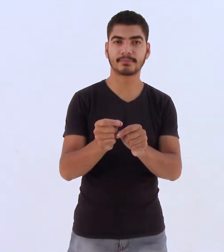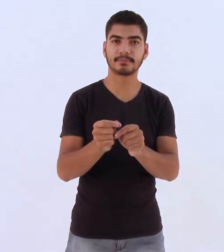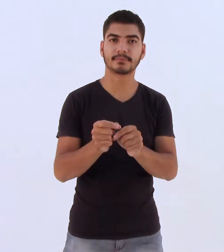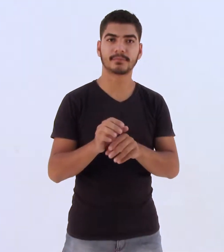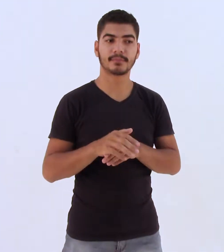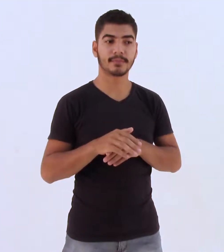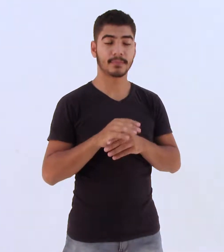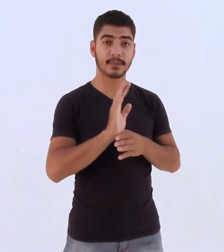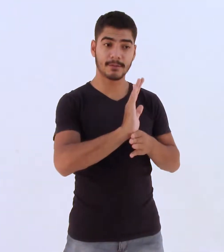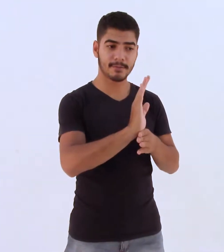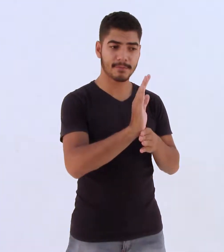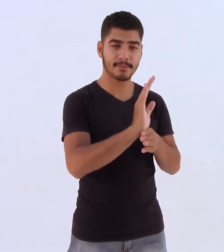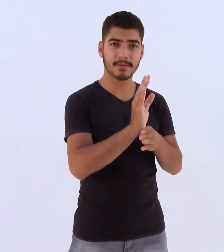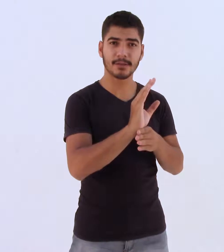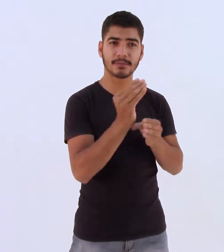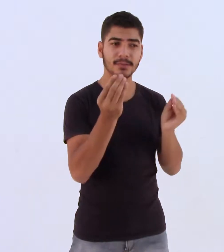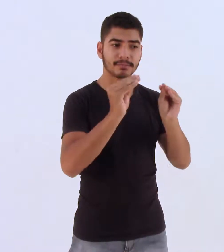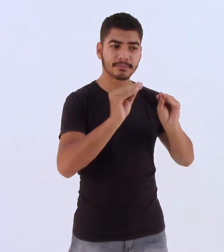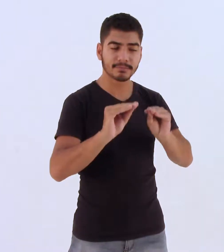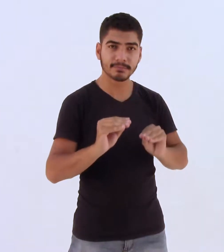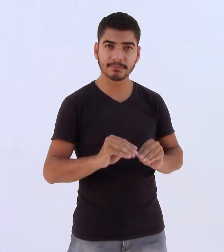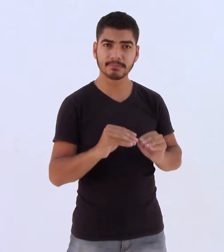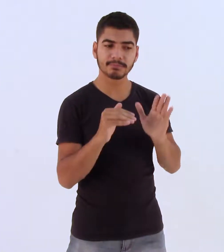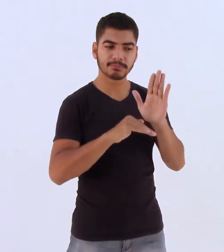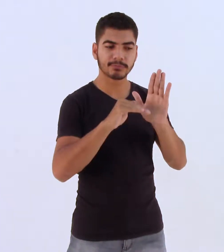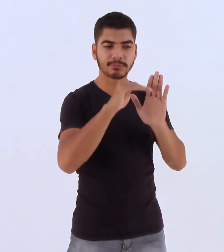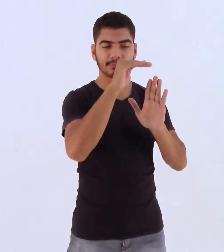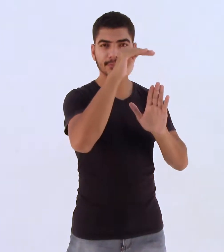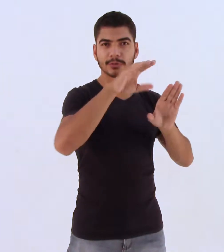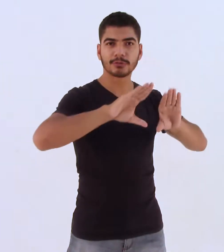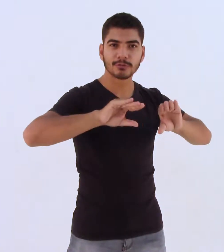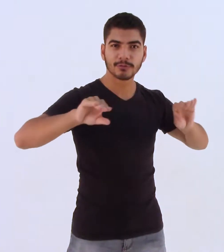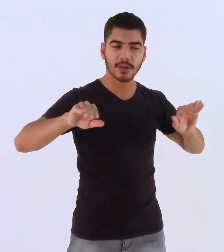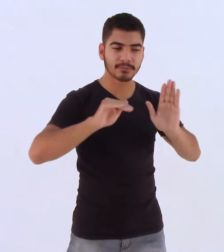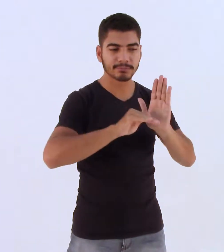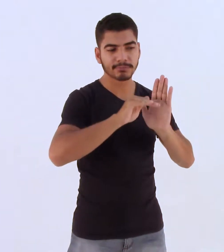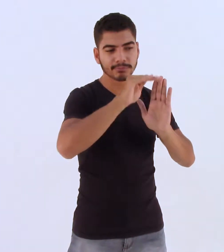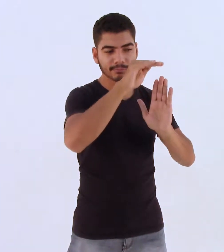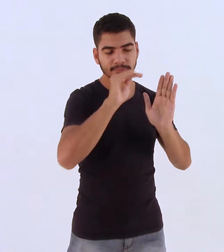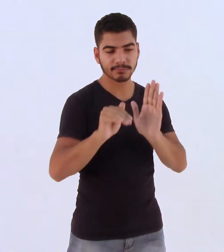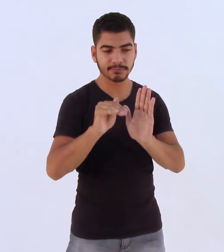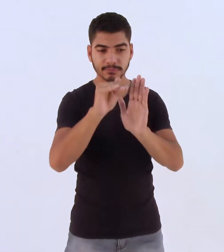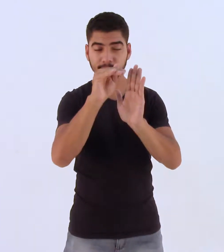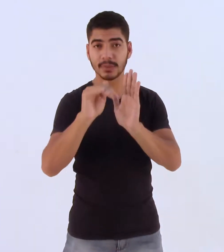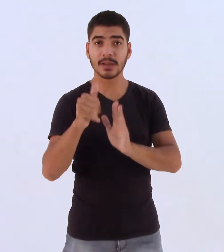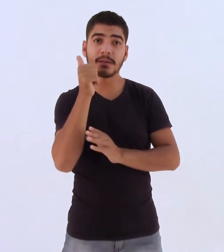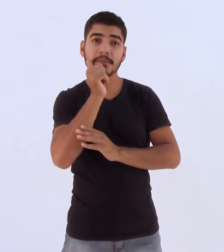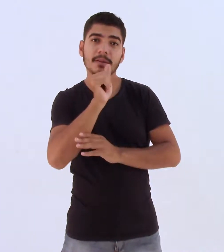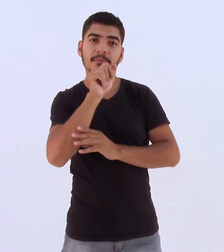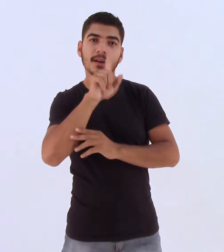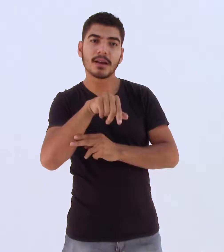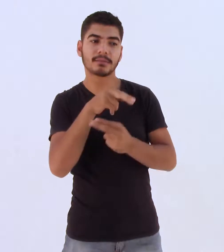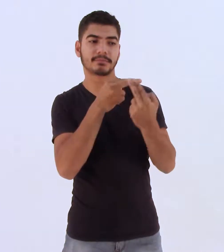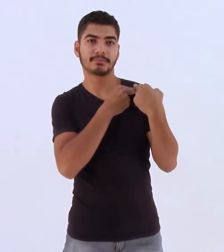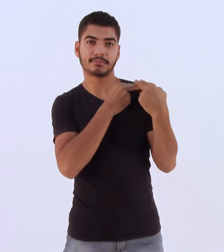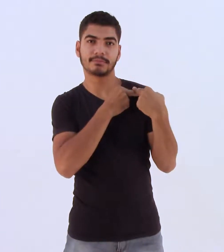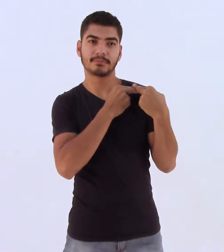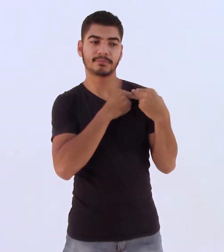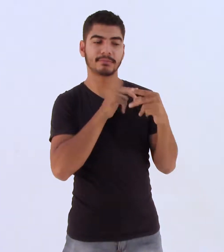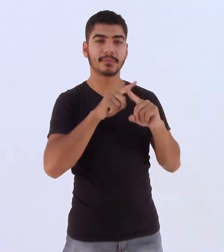medida que os filmes são colocados em pilha sobre o sofá, o cinéfilo explica que sua mãe foi o principal infância. Em meio a um lapso e uma